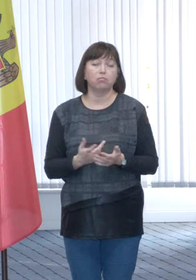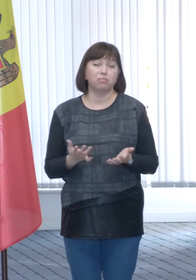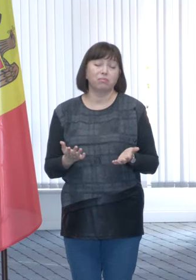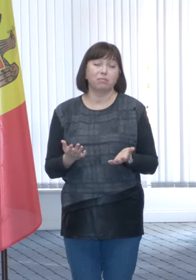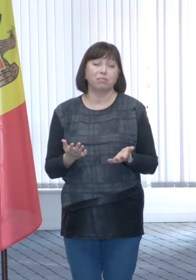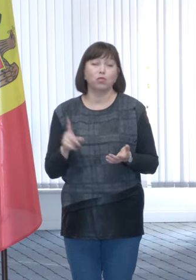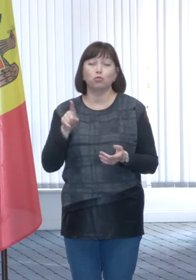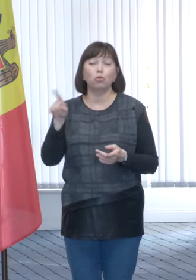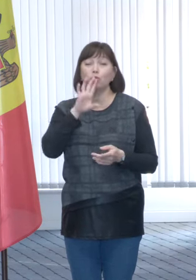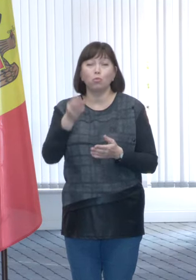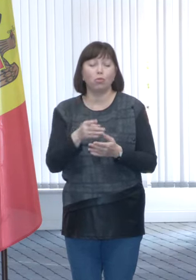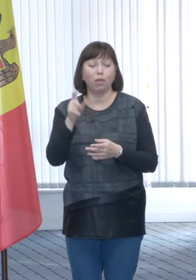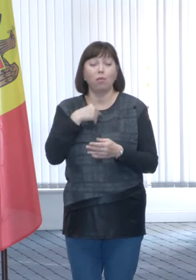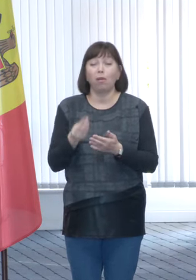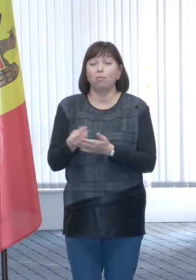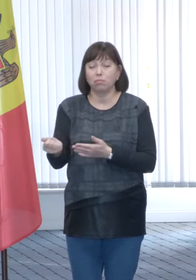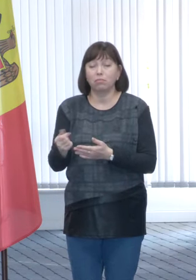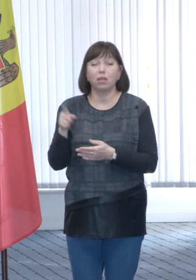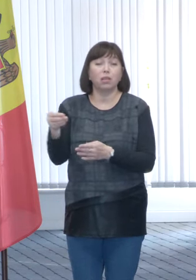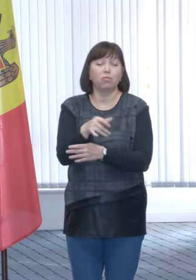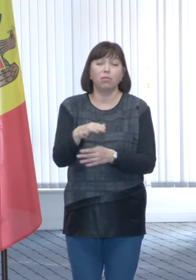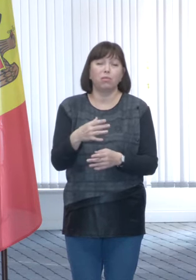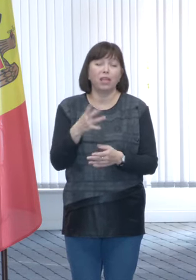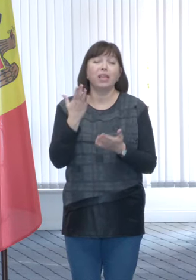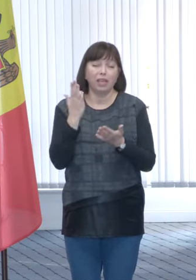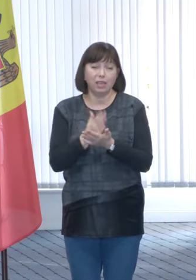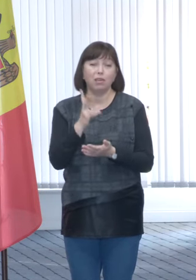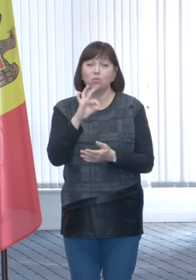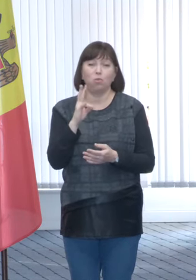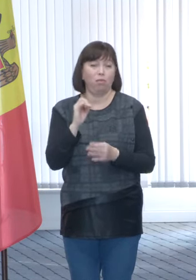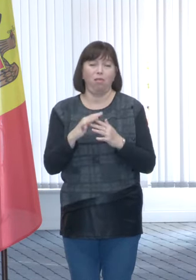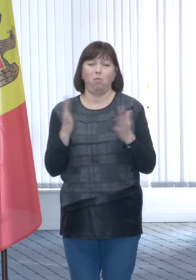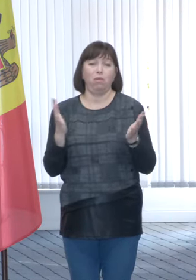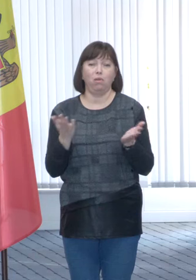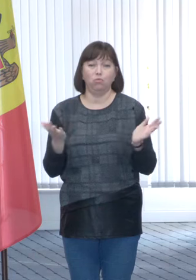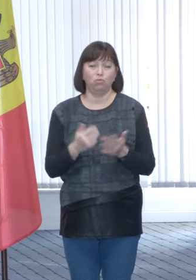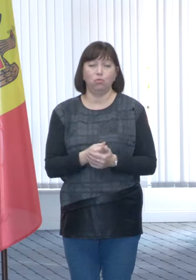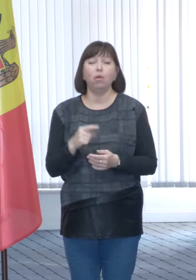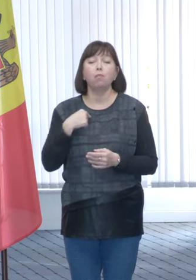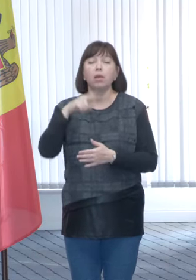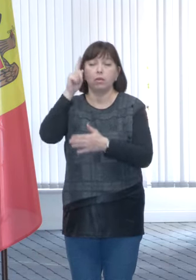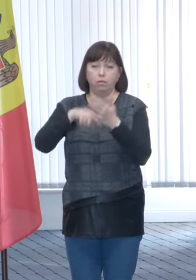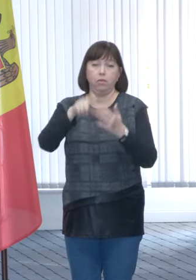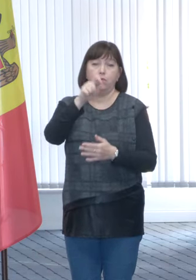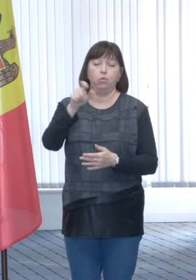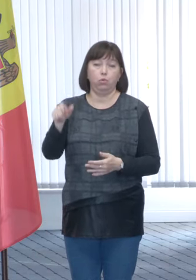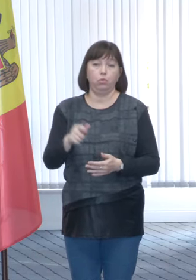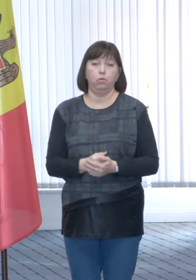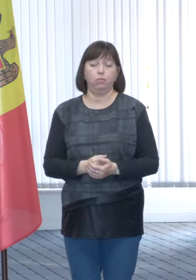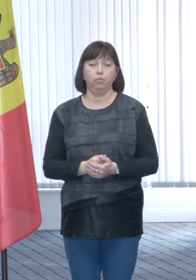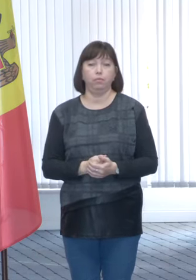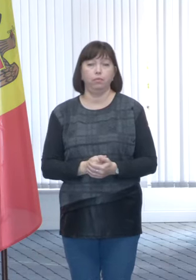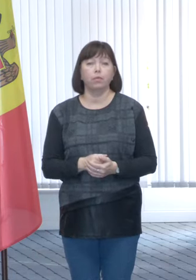riscul de neachitare de către cetățeni după noi este unul foarte mic în primul rând noi pornim la primiză că nu avem încredere în cetățenii Republicii Moldova